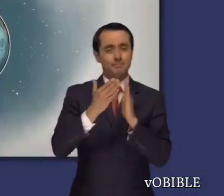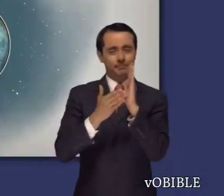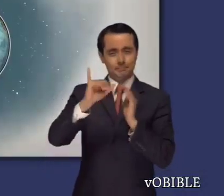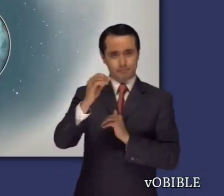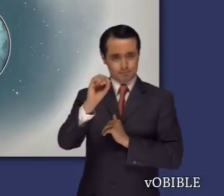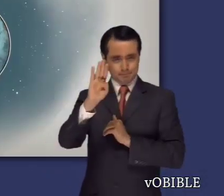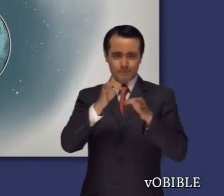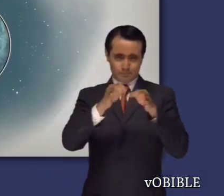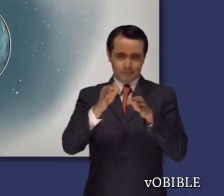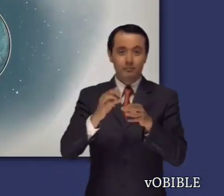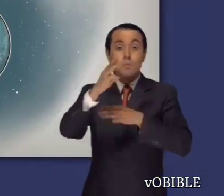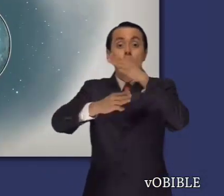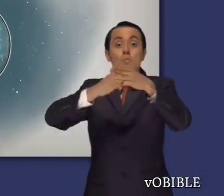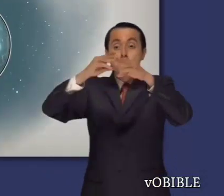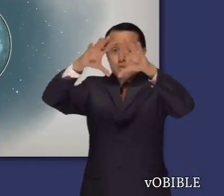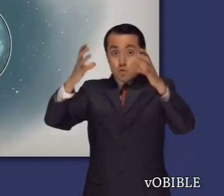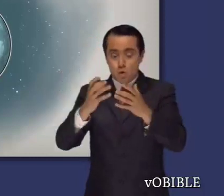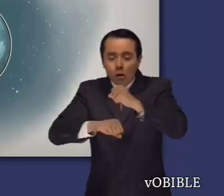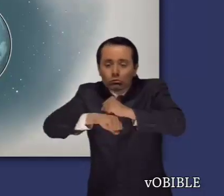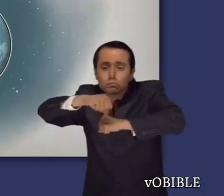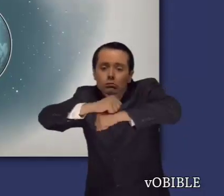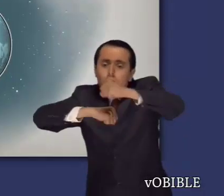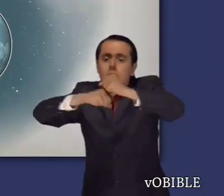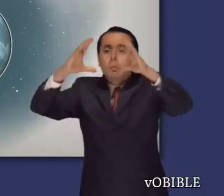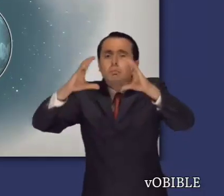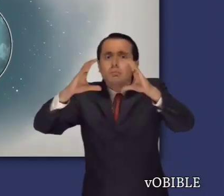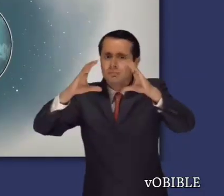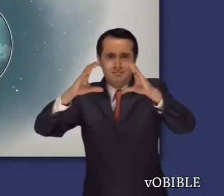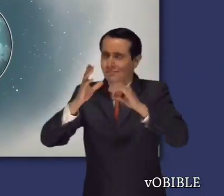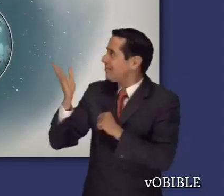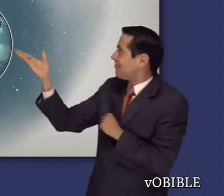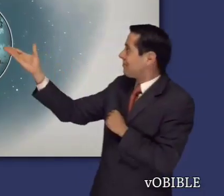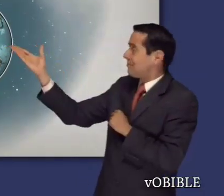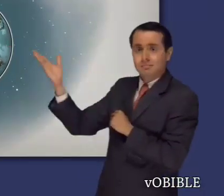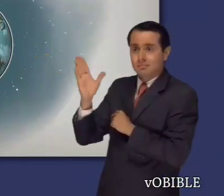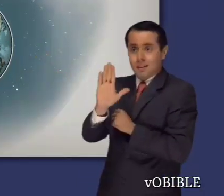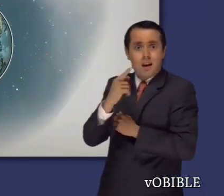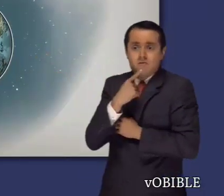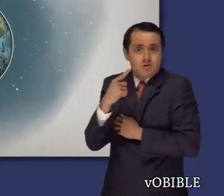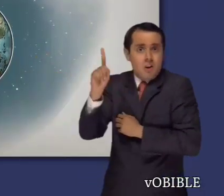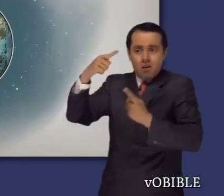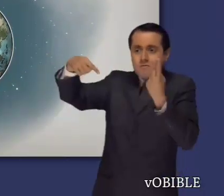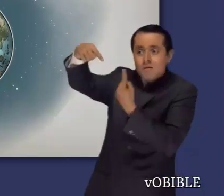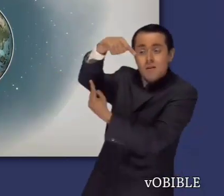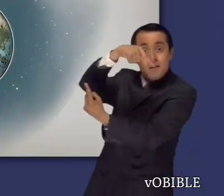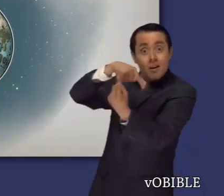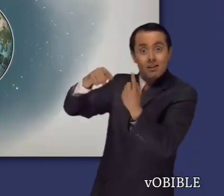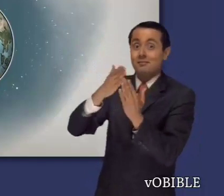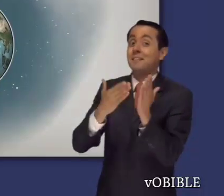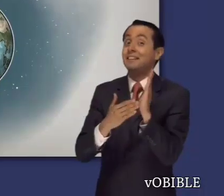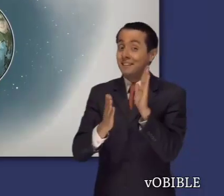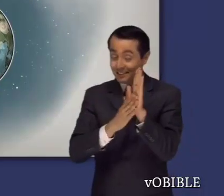¿Sabía que el libro de Job dice que la tierra está colgando de la nada? ¿Un hecho científico que fue comúnmente aceptado